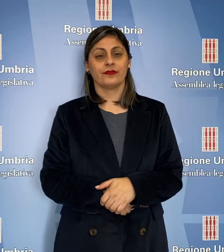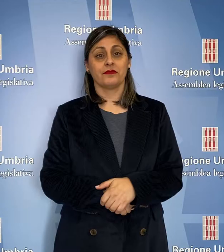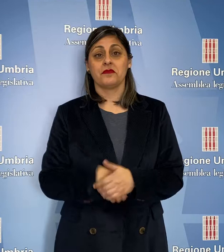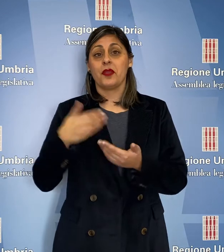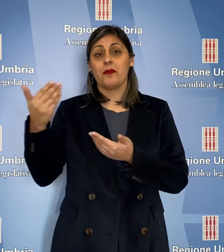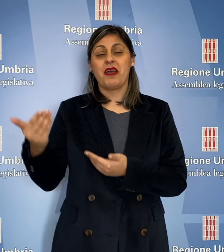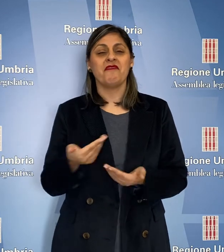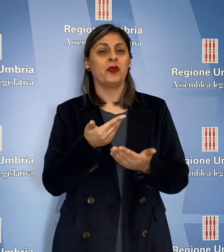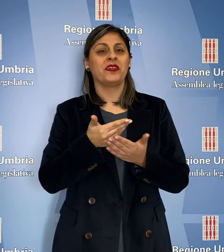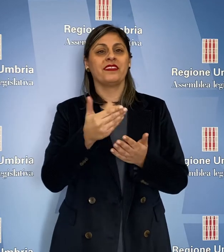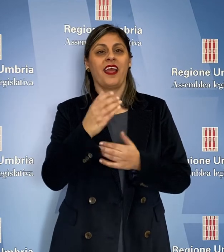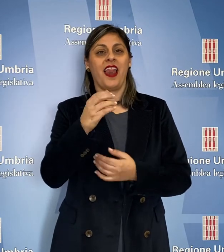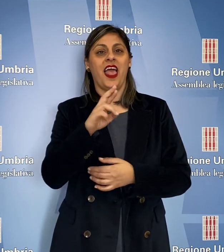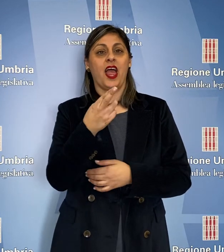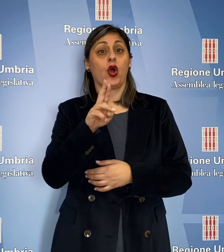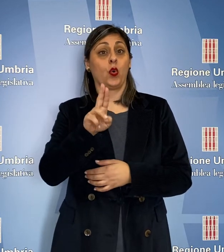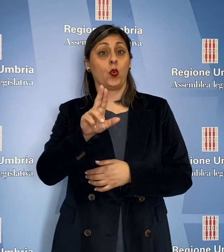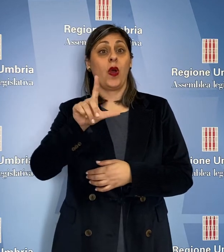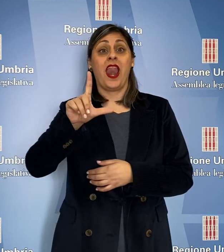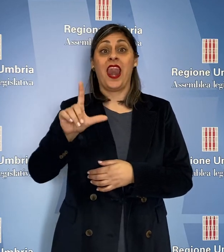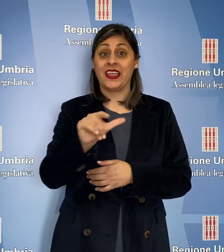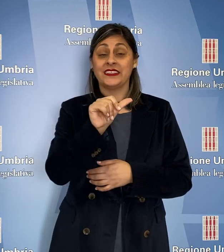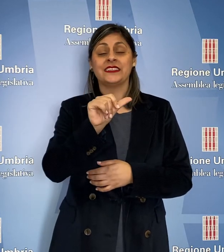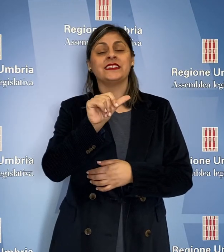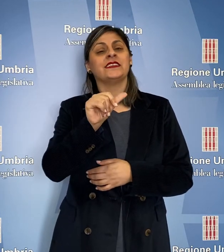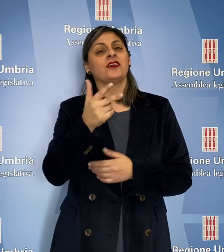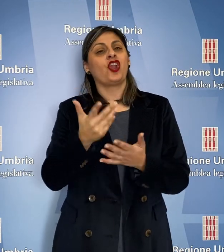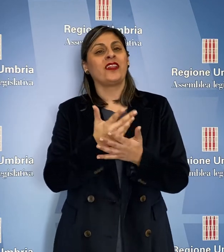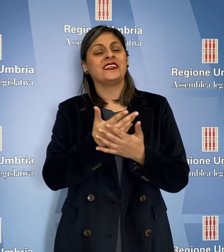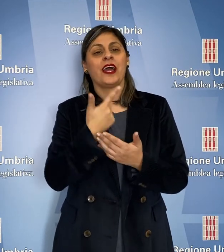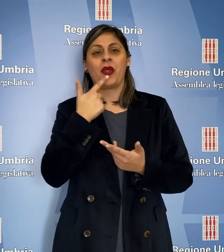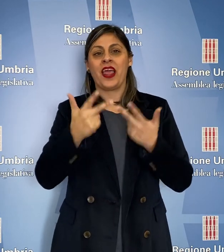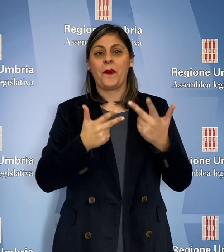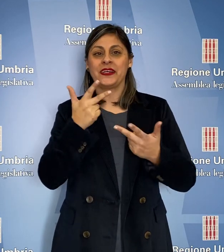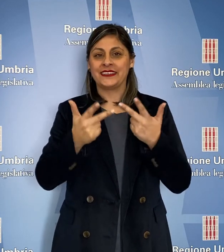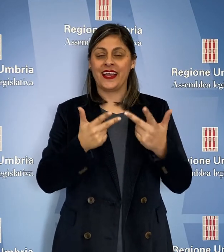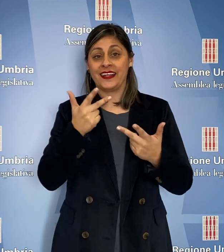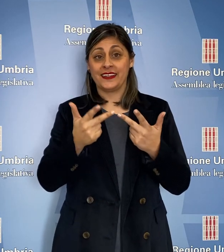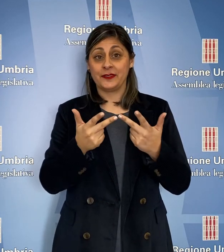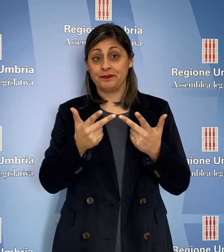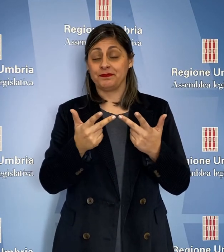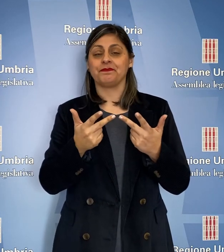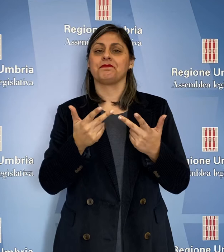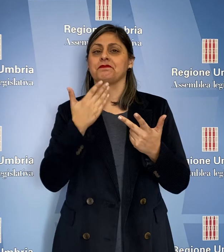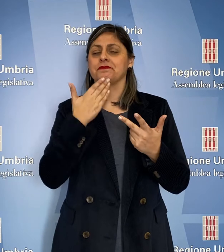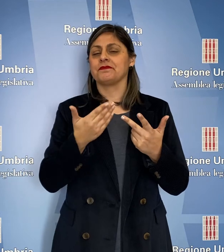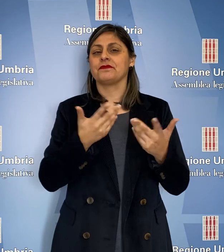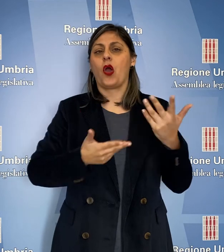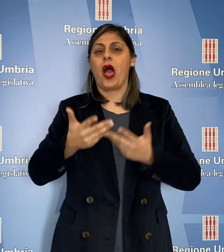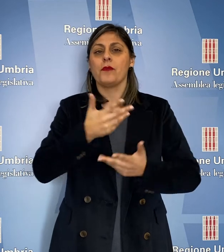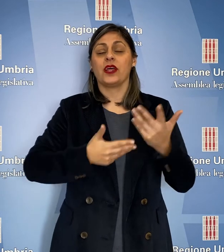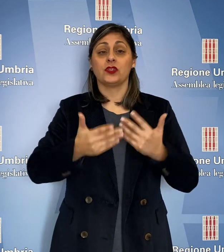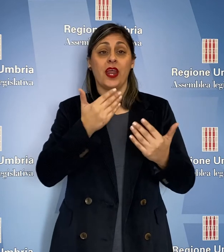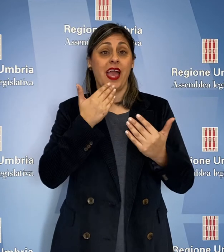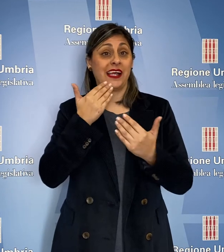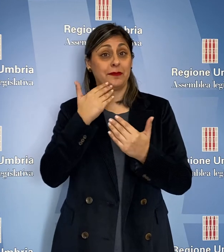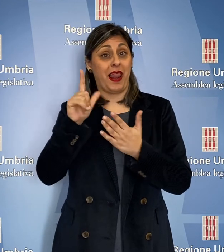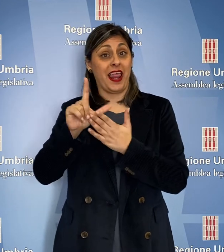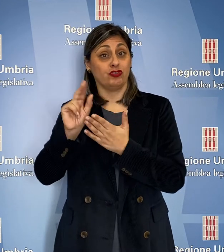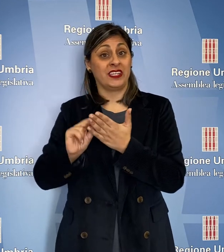Benvenuti a Telecru LIS, il notiziario nella lingua dei segni, frutto della collaborazione tra l'Assemblea legislativa dell